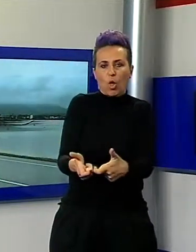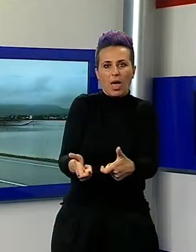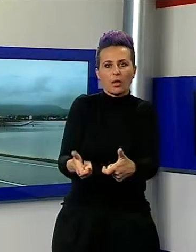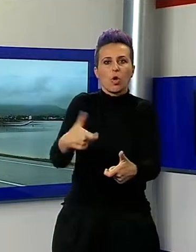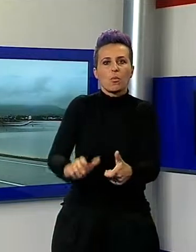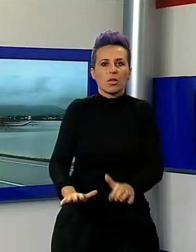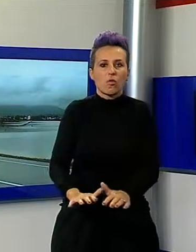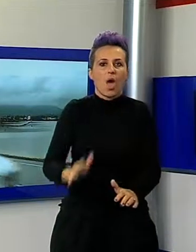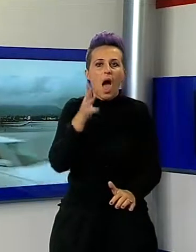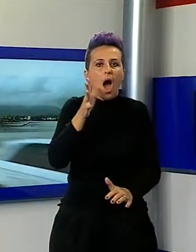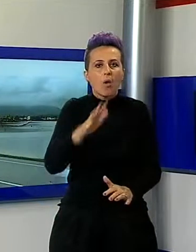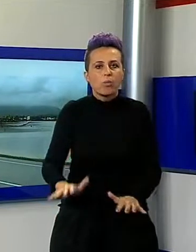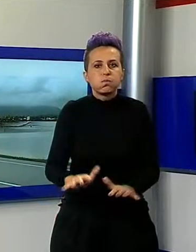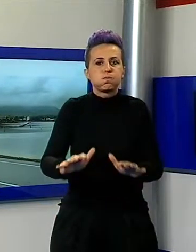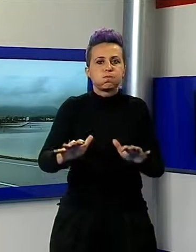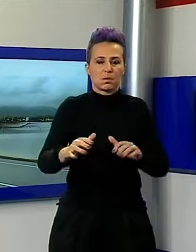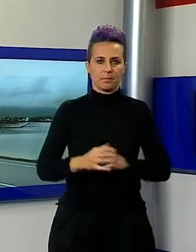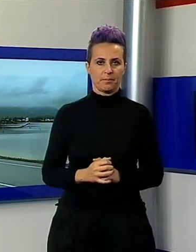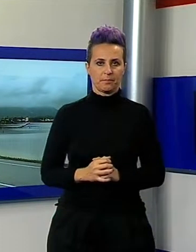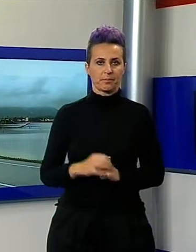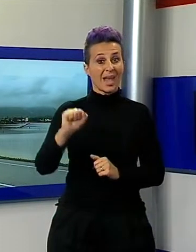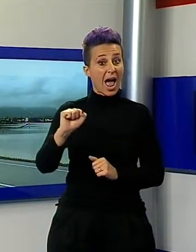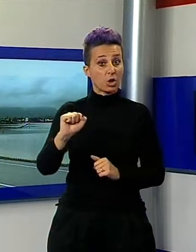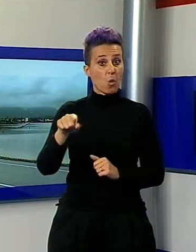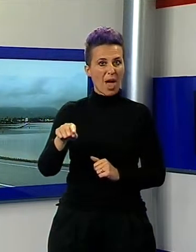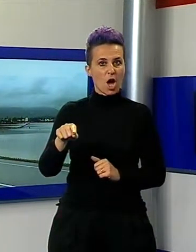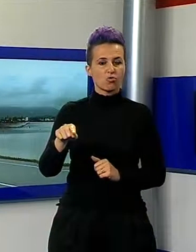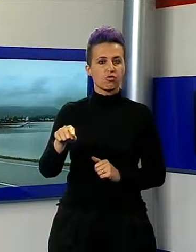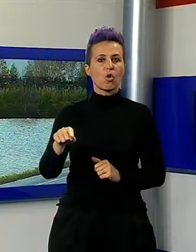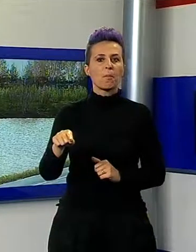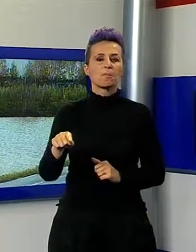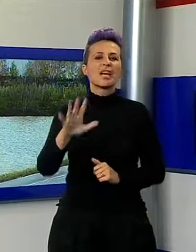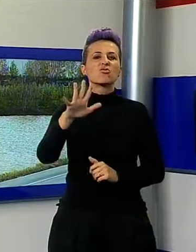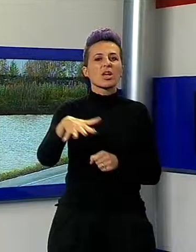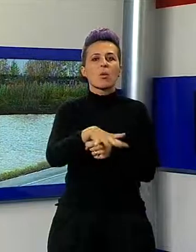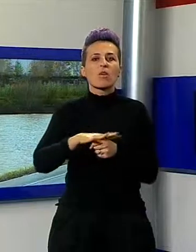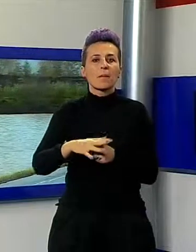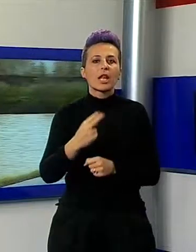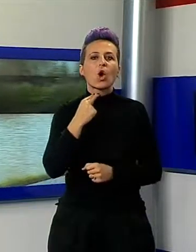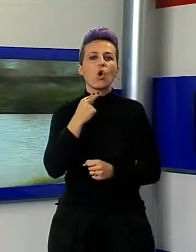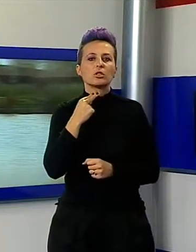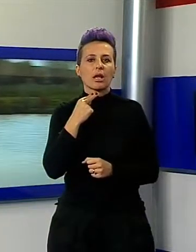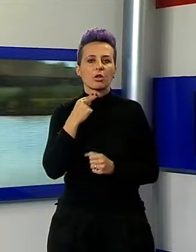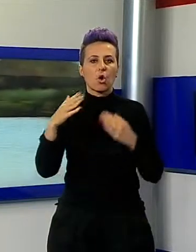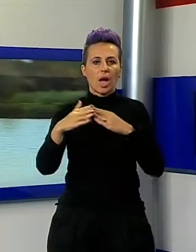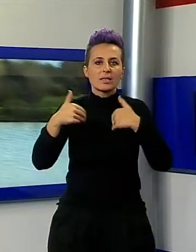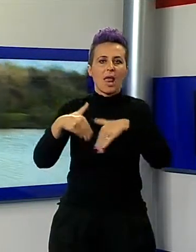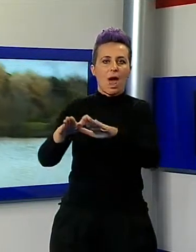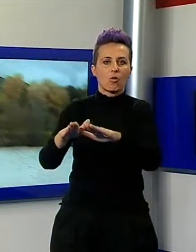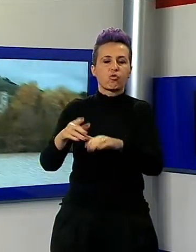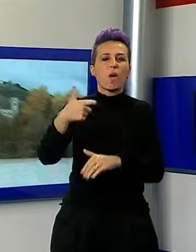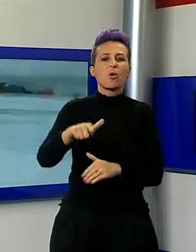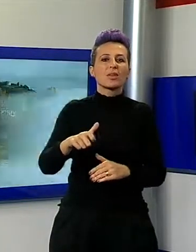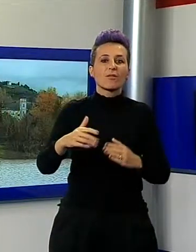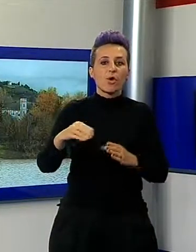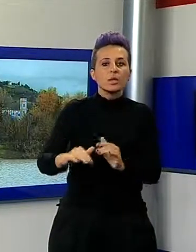Nel comune di Alto Pascio, sempre a scopo precauzionale, sono state allontanate cinque famiglie a causa dell'allagamento dei piani bassi